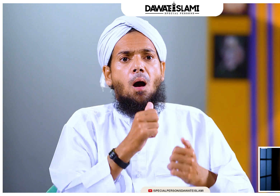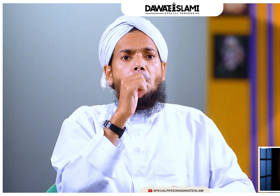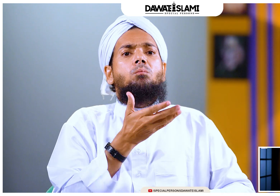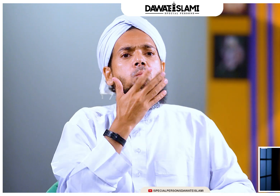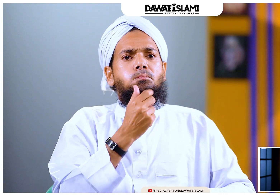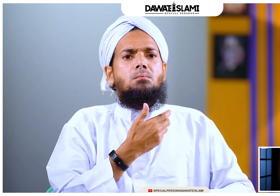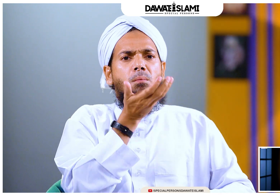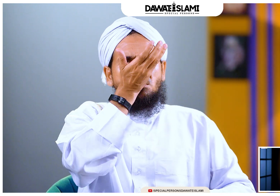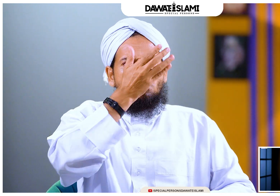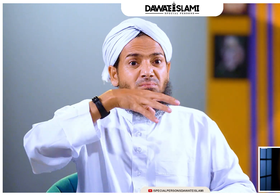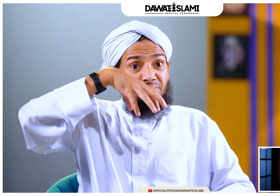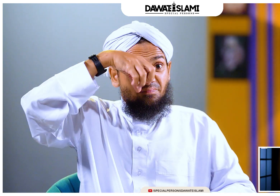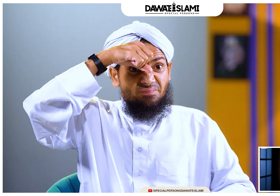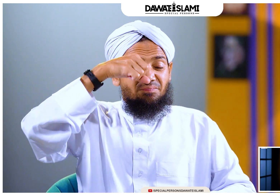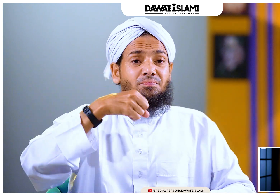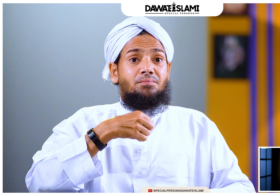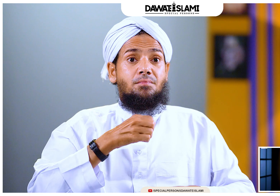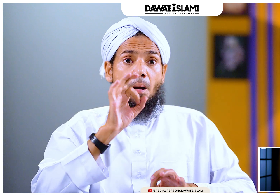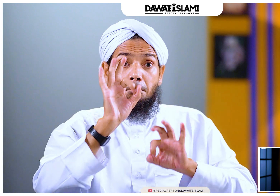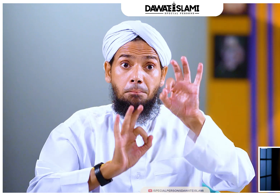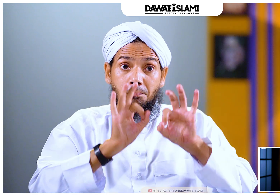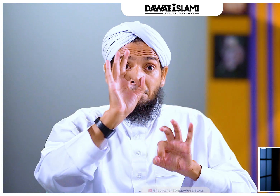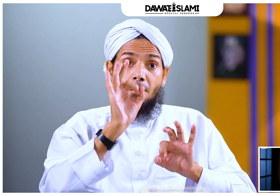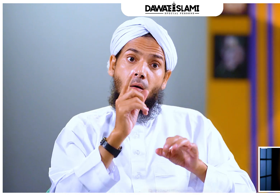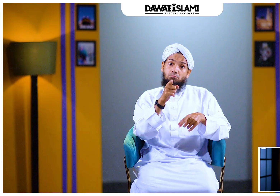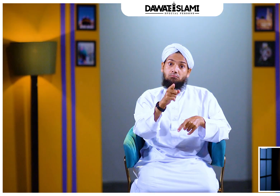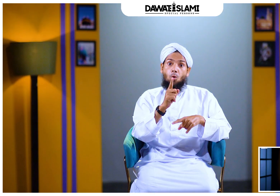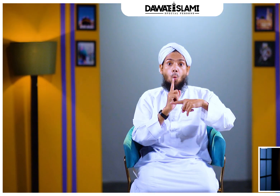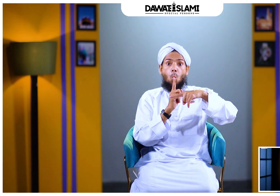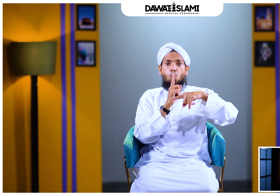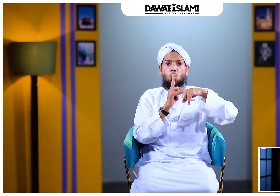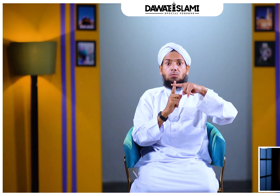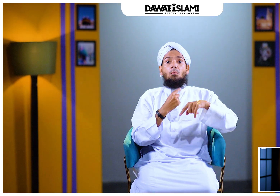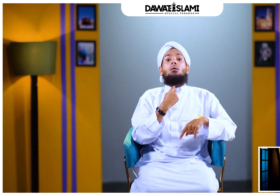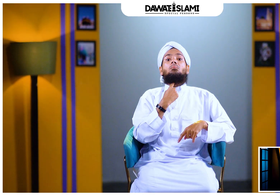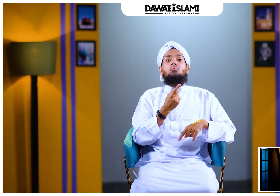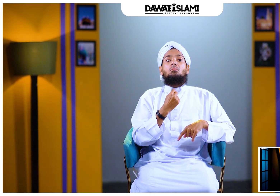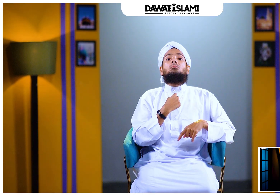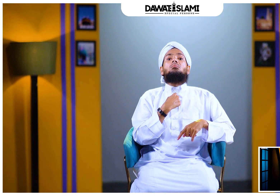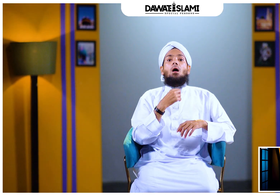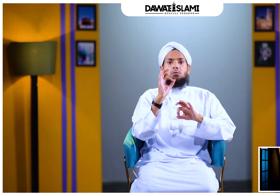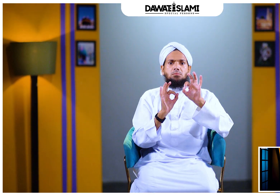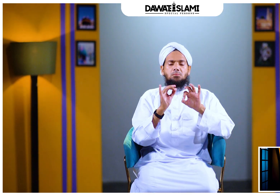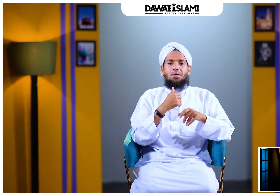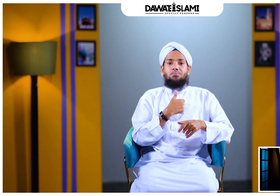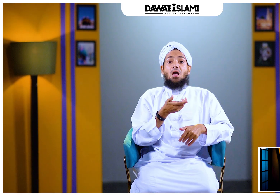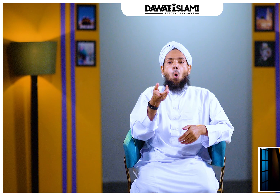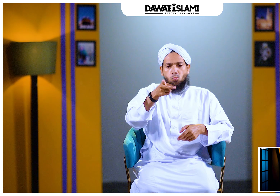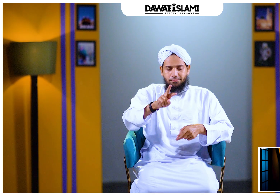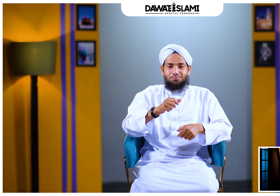کلی اور ناک میں پانی چڑھاتے وقت بیان کردہ احتیاطوں اور طریقے کو فالو کریں اب بدن پر تیل کی طرح پانی چپڑ لیں